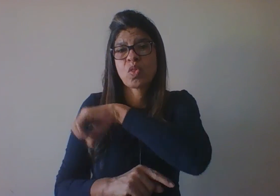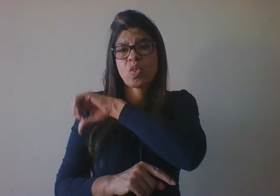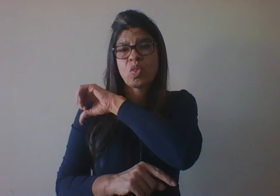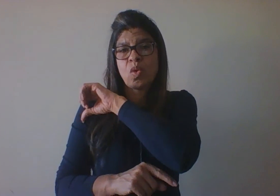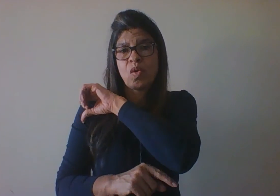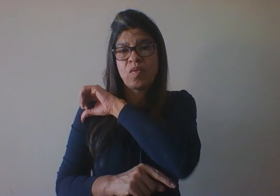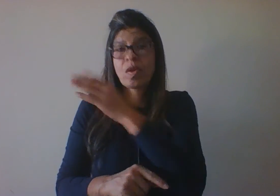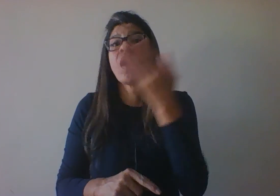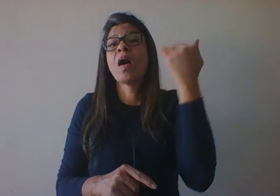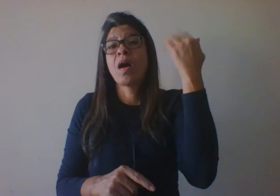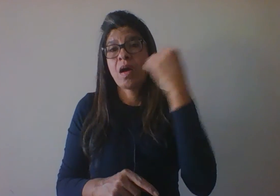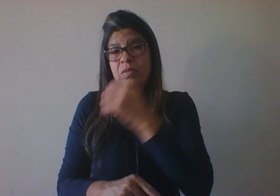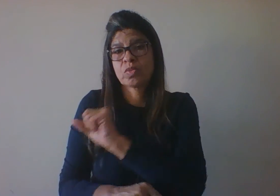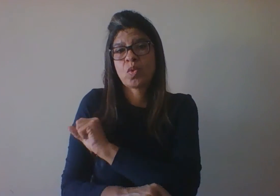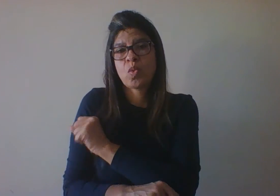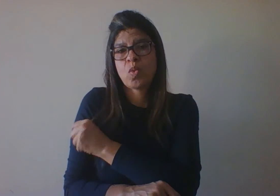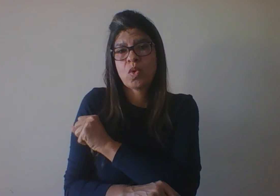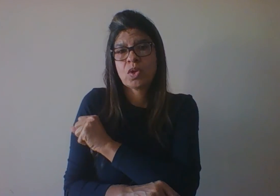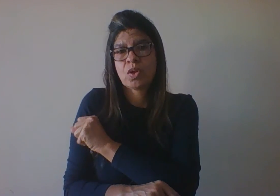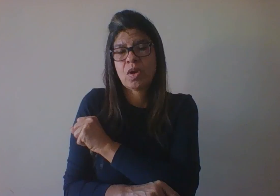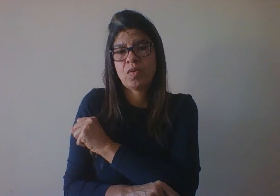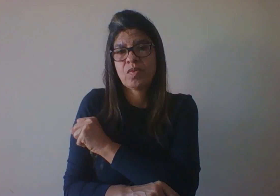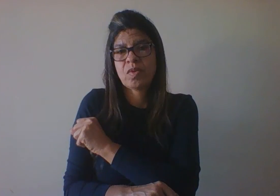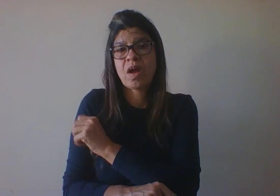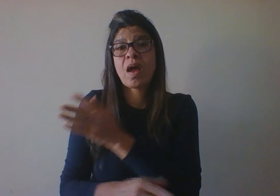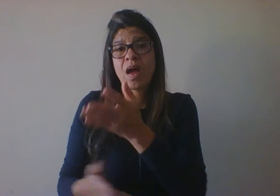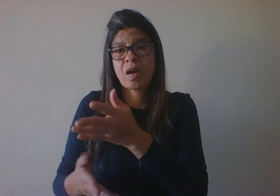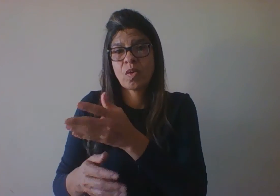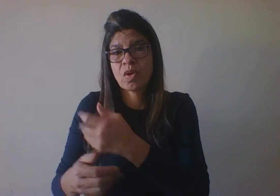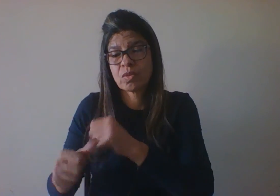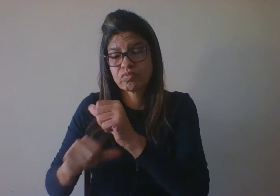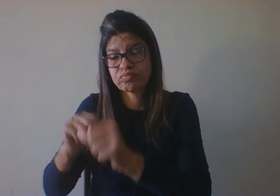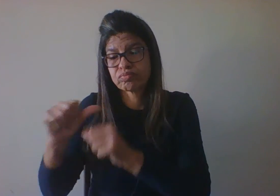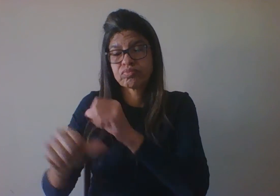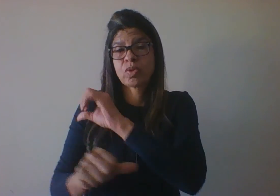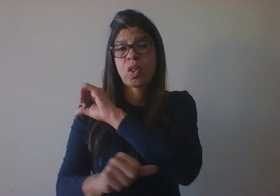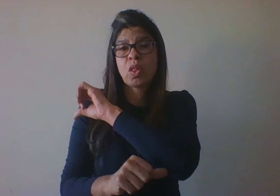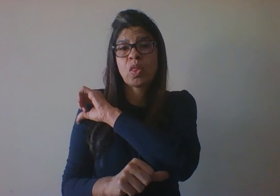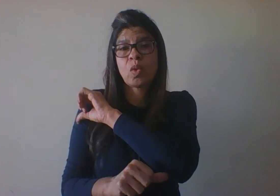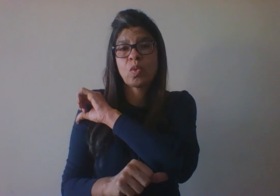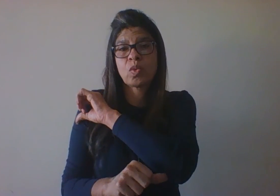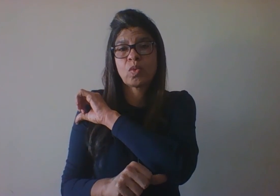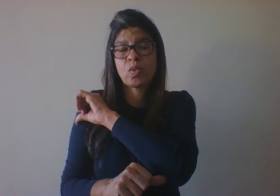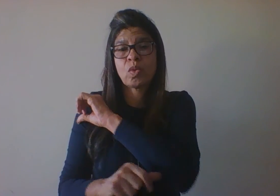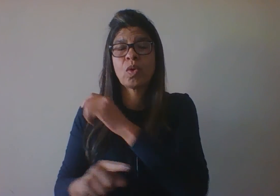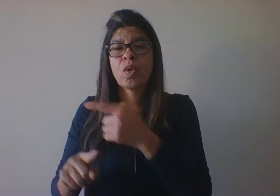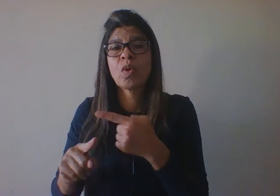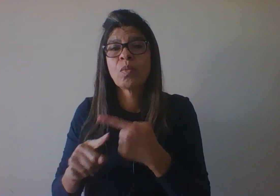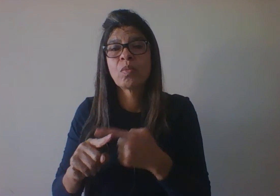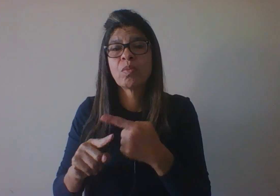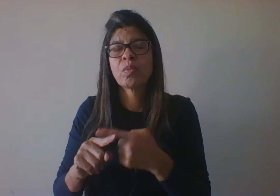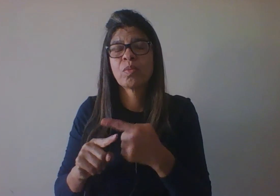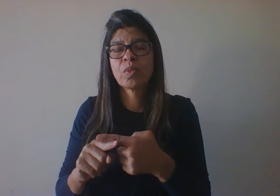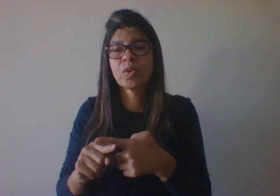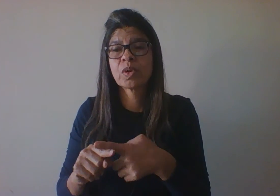ela se deu em função do processo de maturação, de uma tendência secular, que a gente chama isso, de que